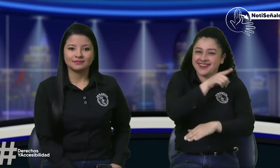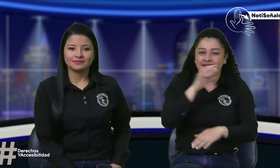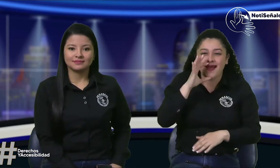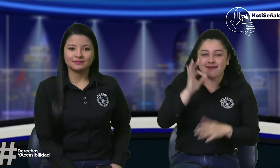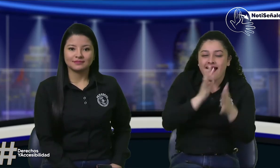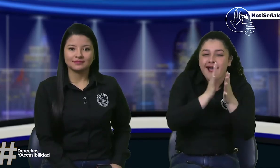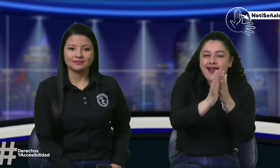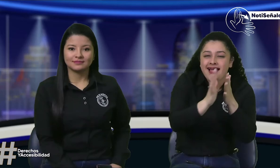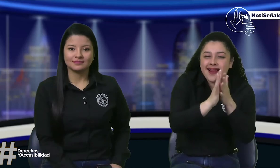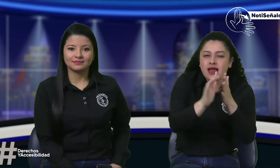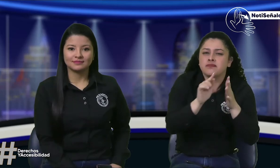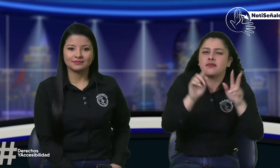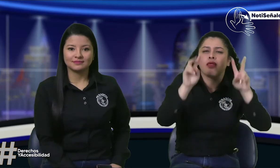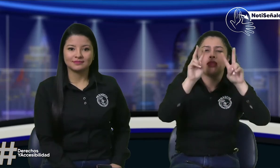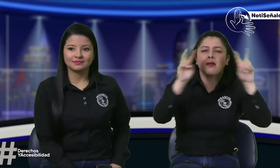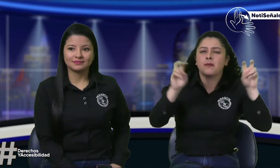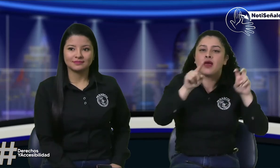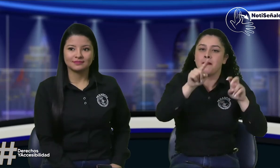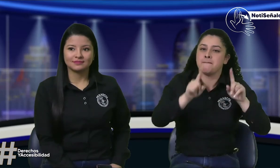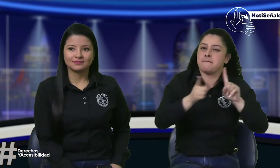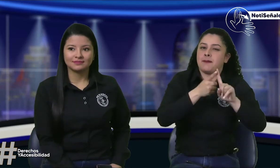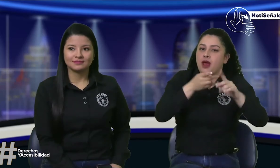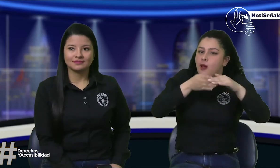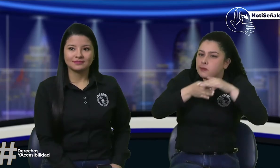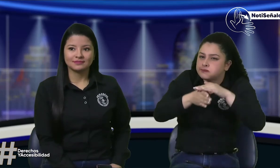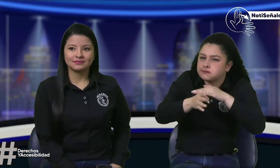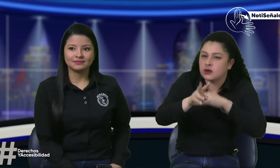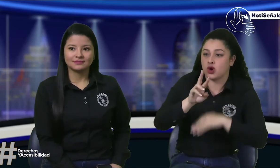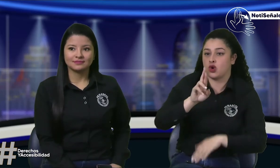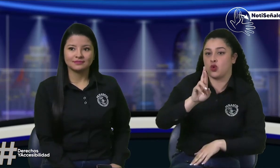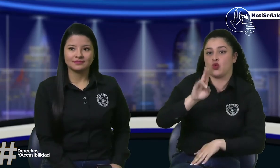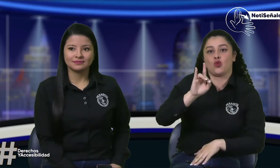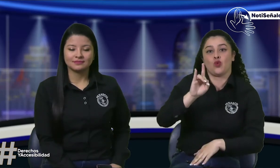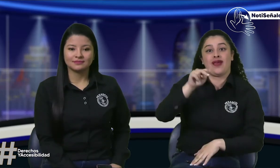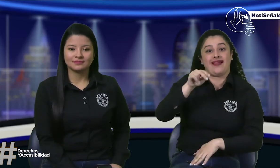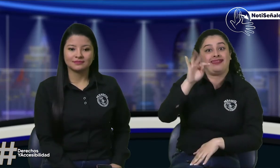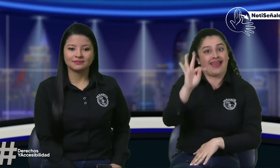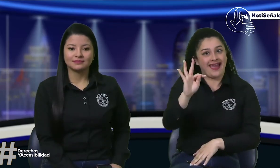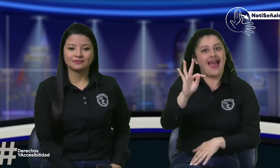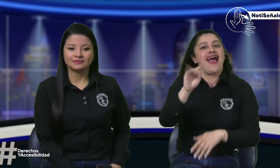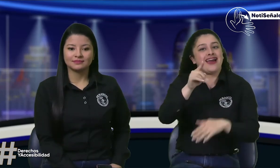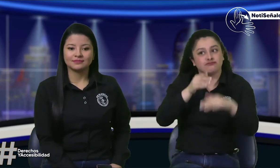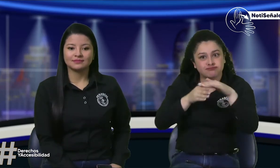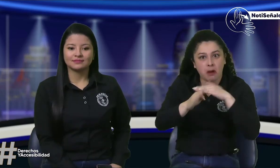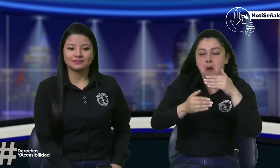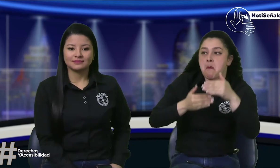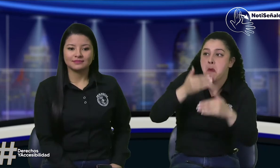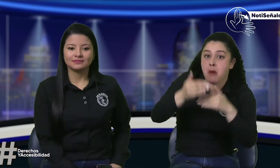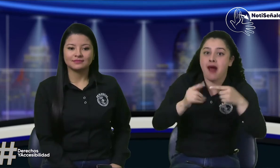esta posibilidad como mencionaban anteriormente es importante ir al